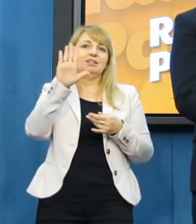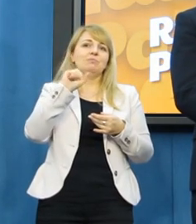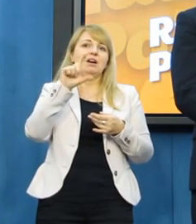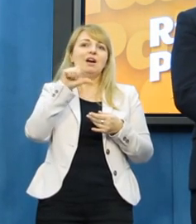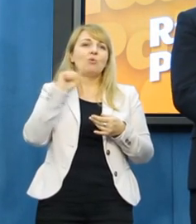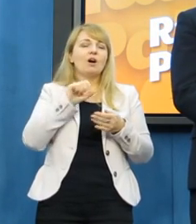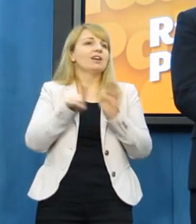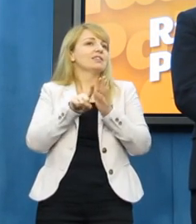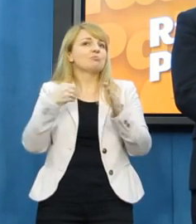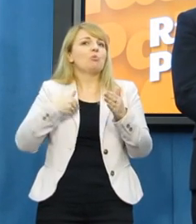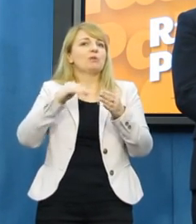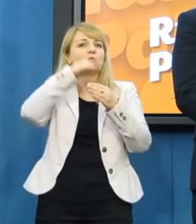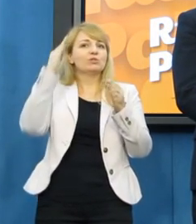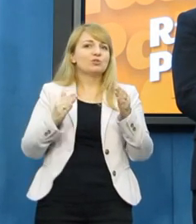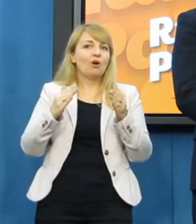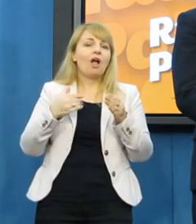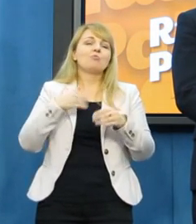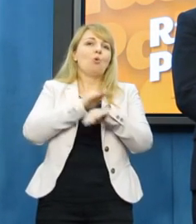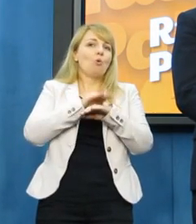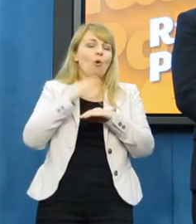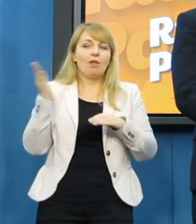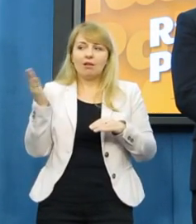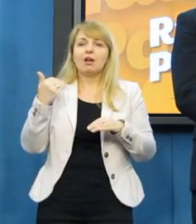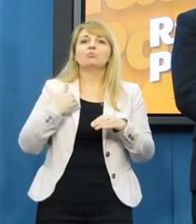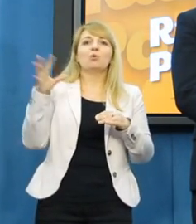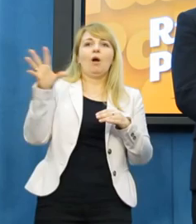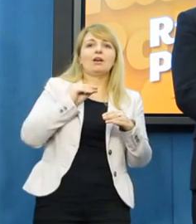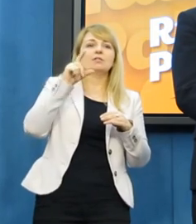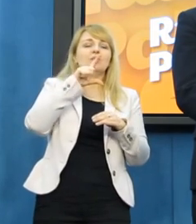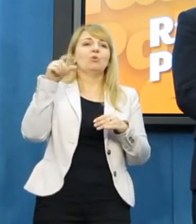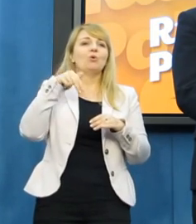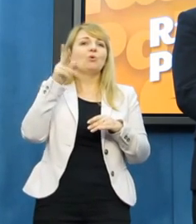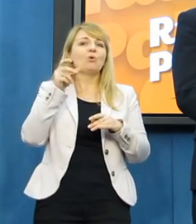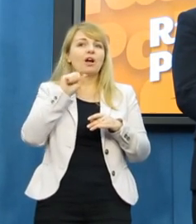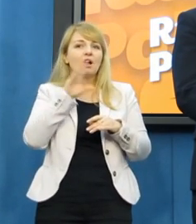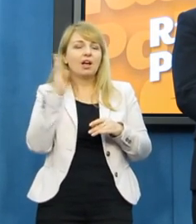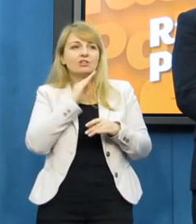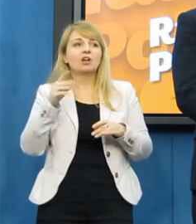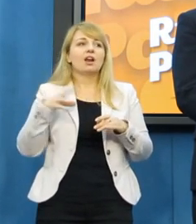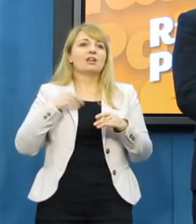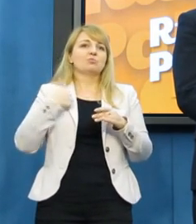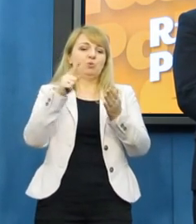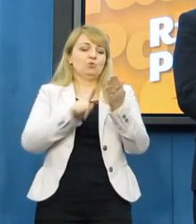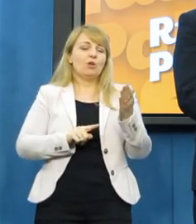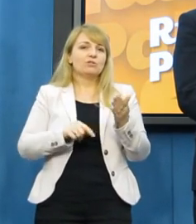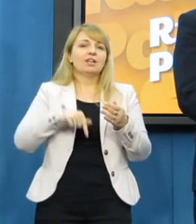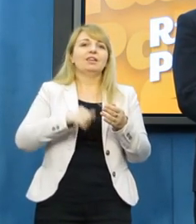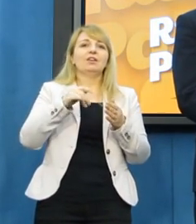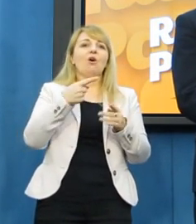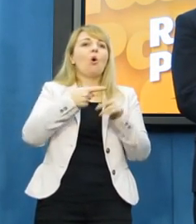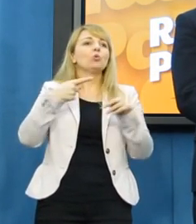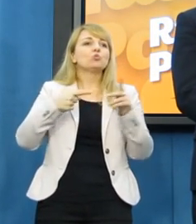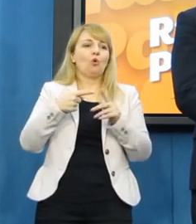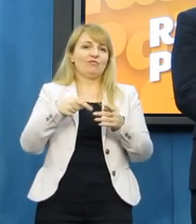A Andrzej Razonek w tym samym czasie też w części z Łukaszem Gibałą był w Stałachowicach i w Ostrowce